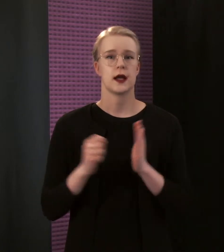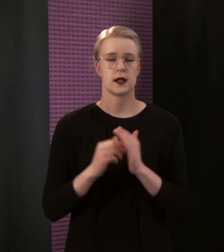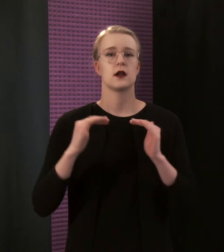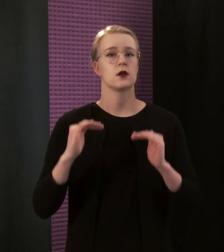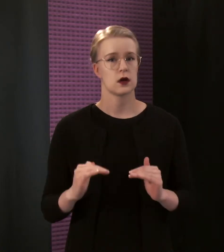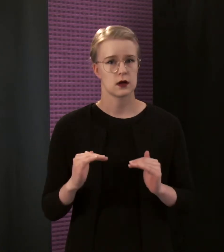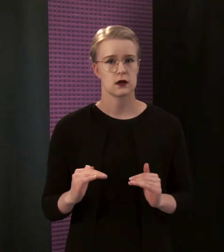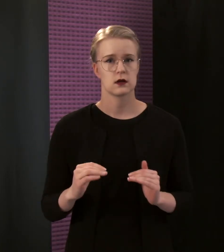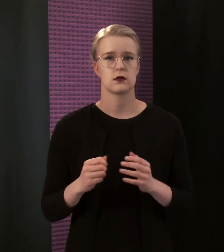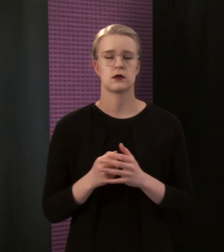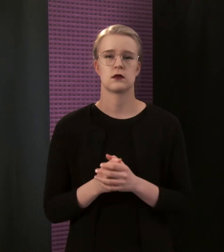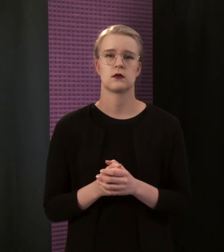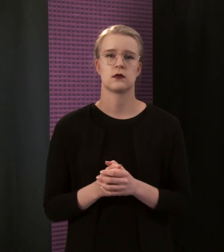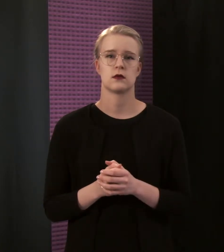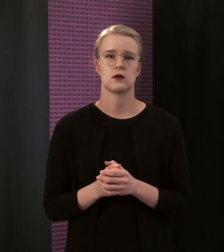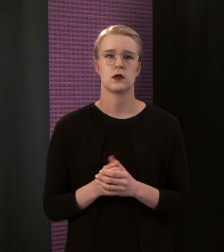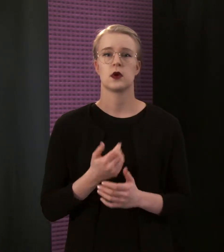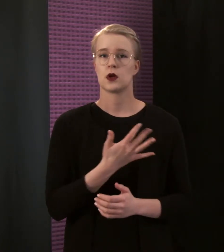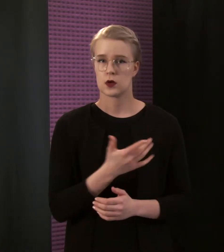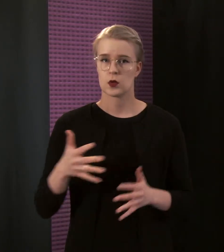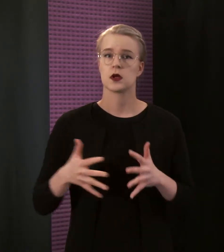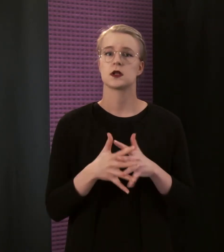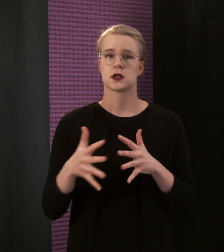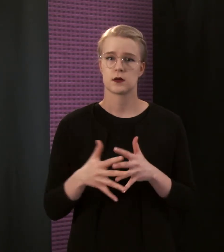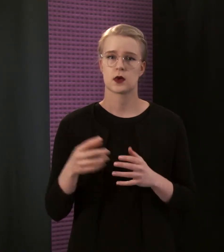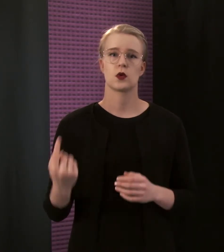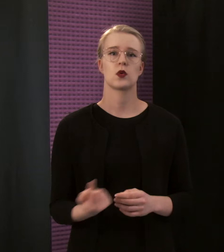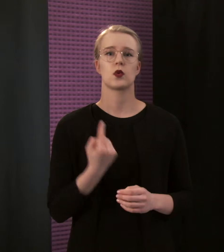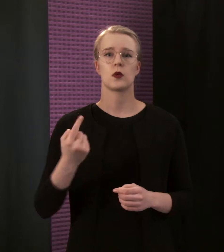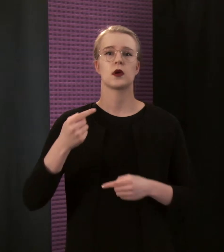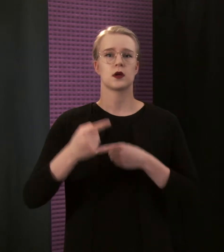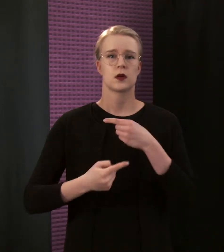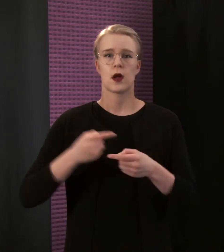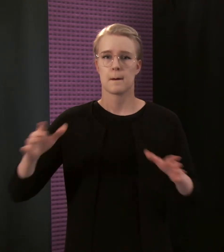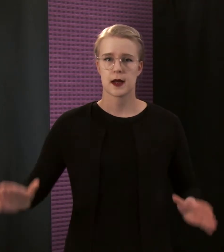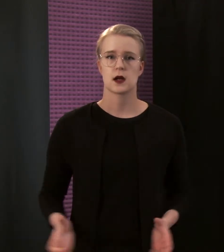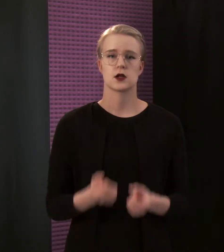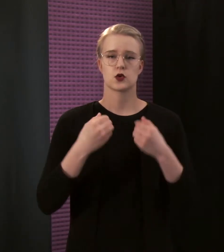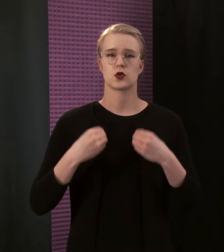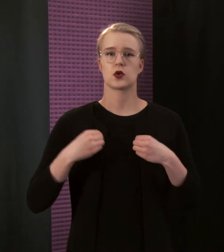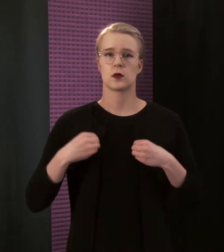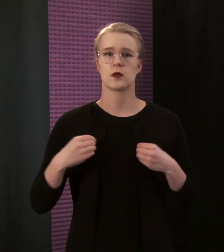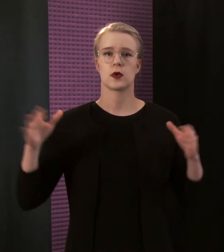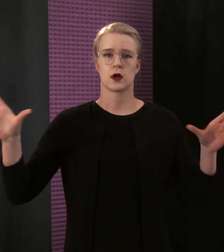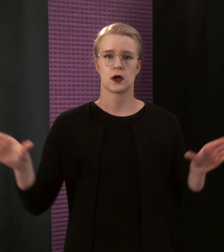Luvut selviävät Kuopiossa toimivan pelastusopiston kokoamista tilastoista.